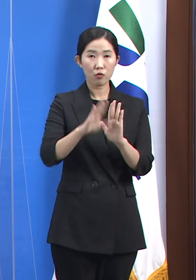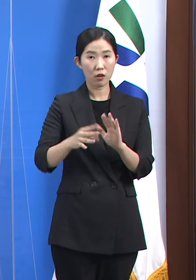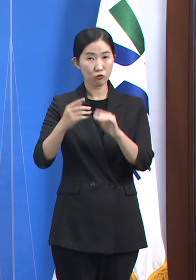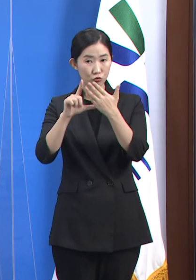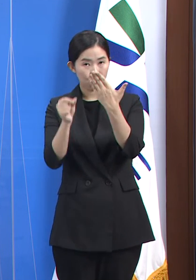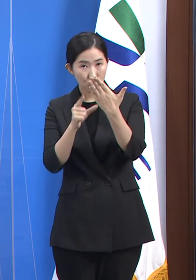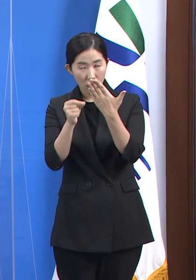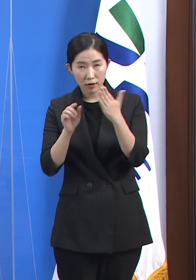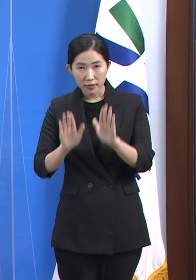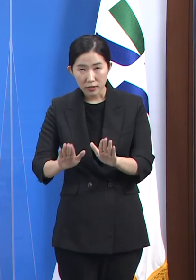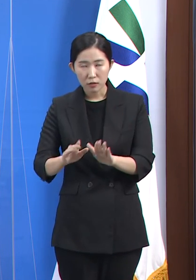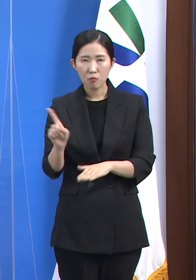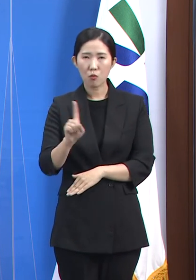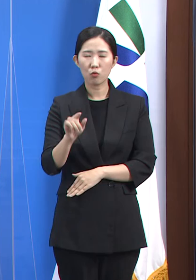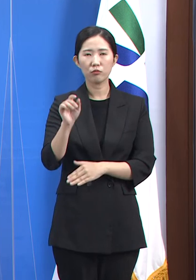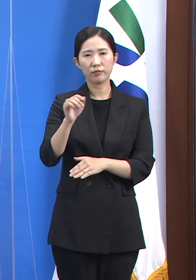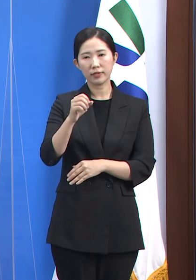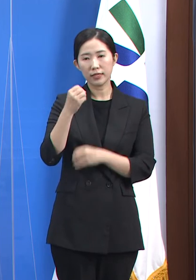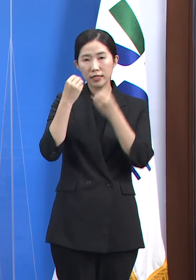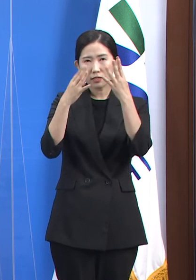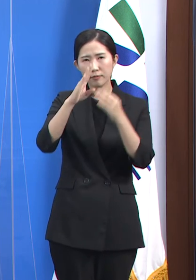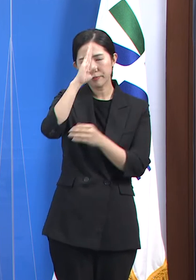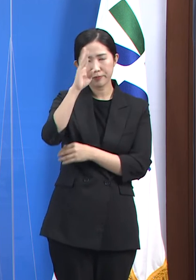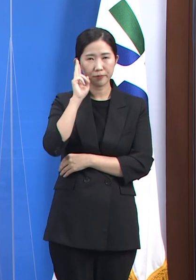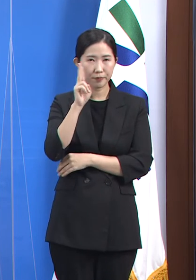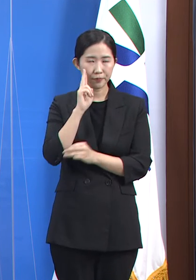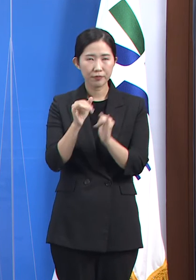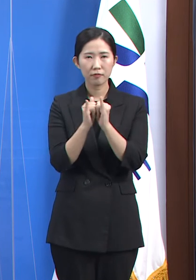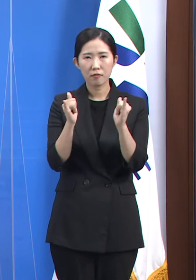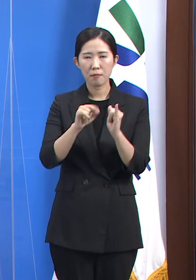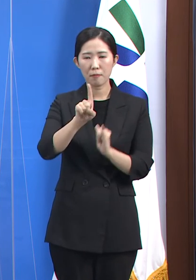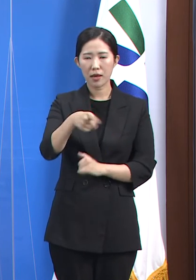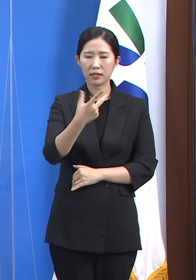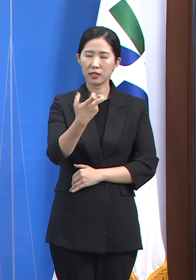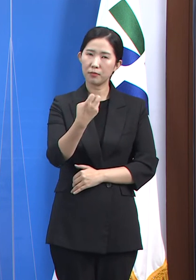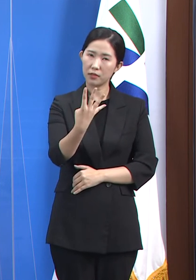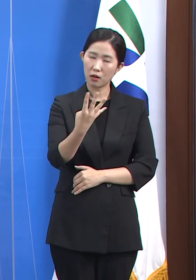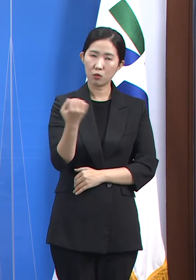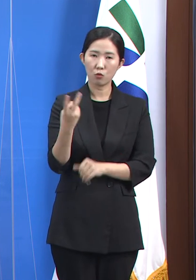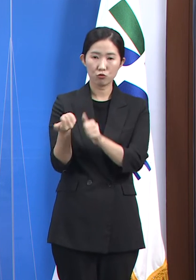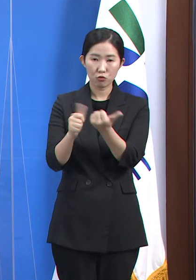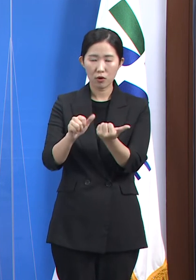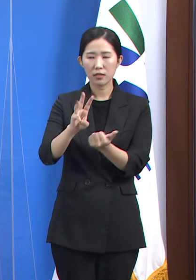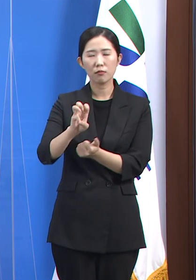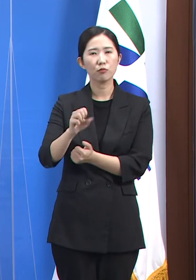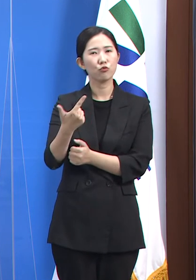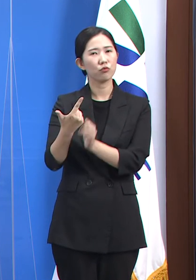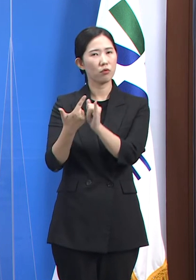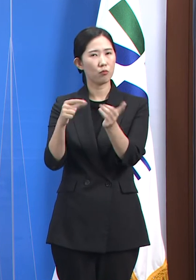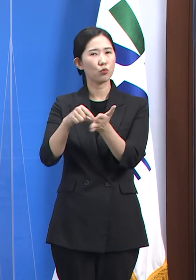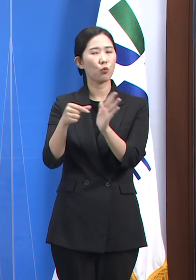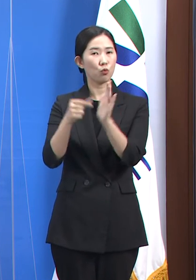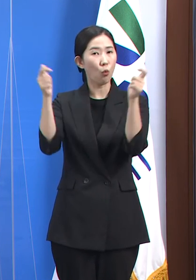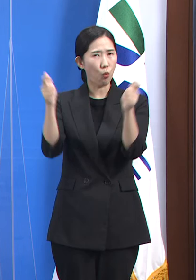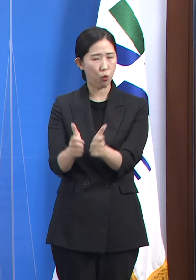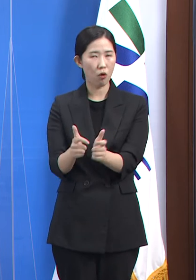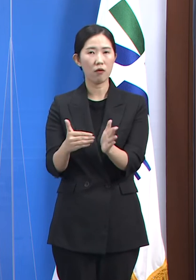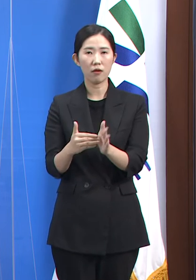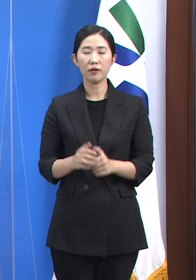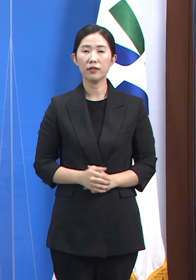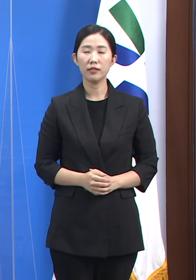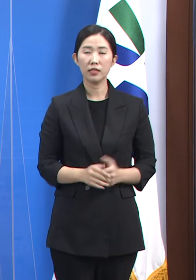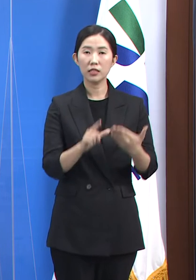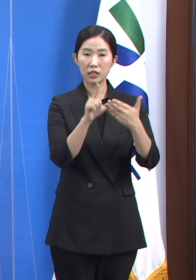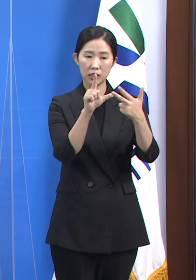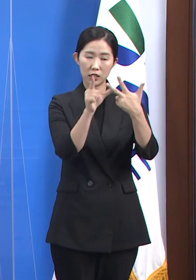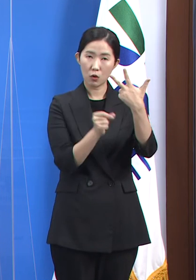전국의 신규 중증 환자는 174명, 사망자는 36명으로 컴폭으로 감소했습니다. 10월 이후